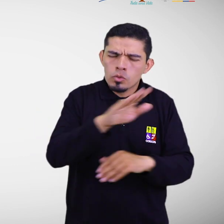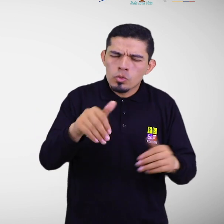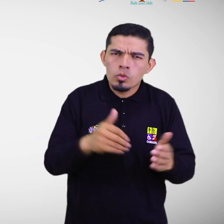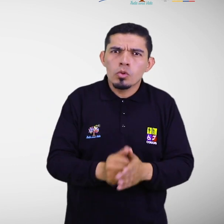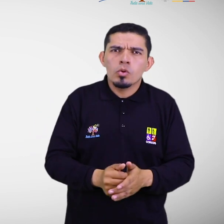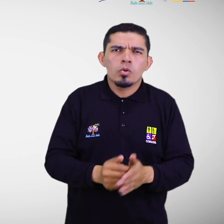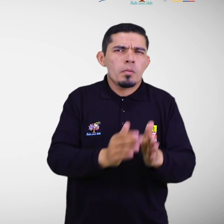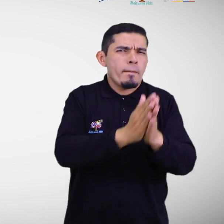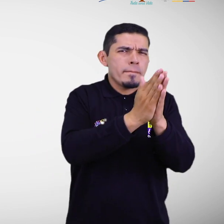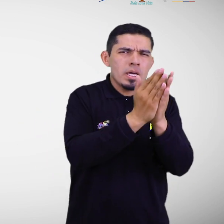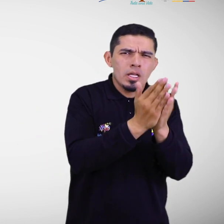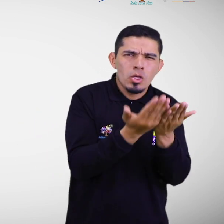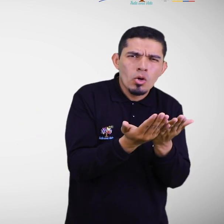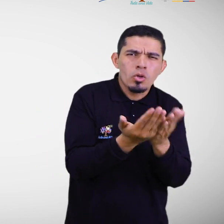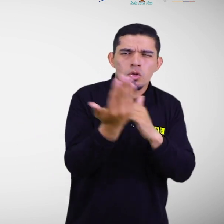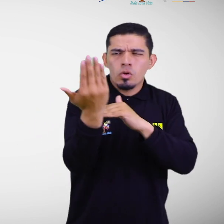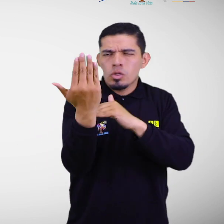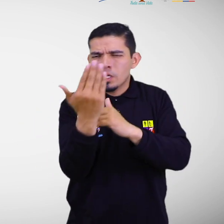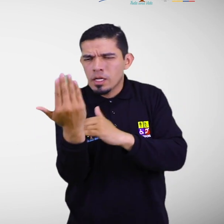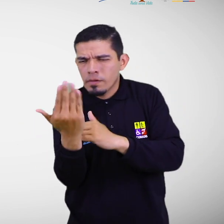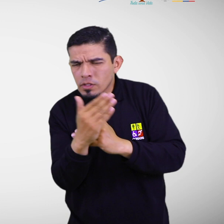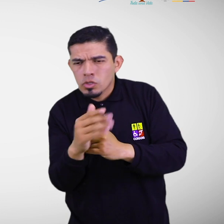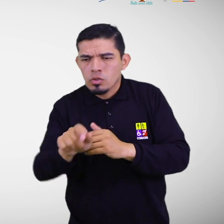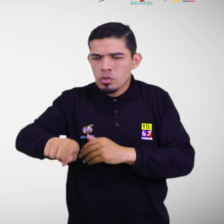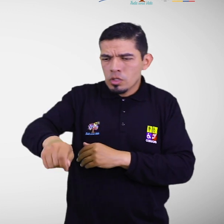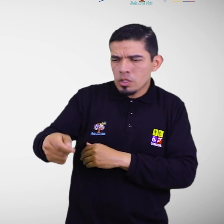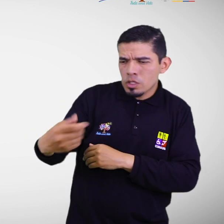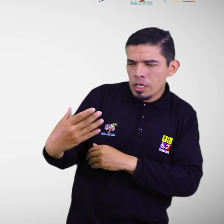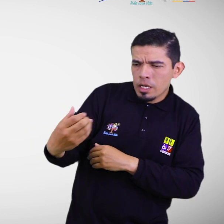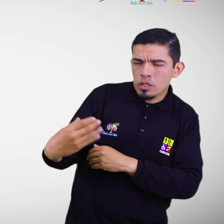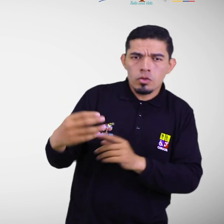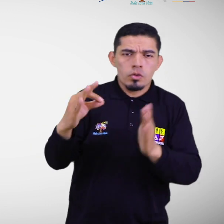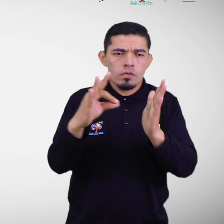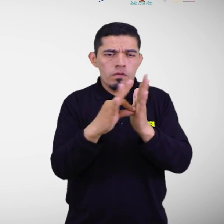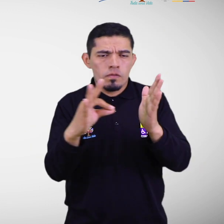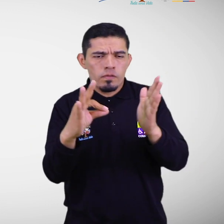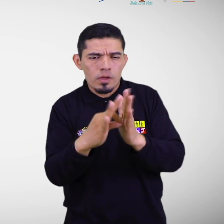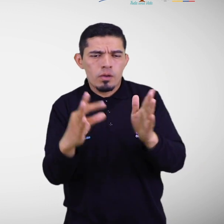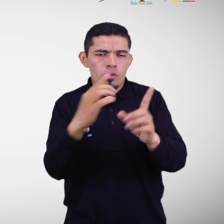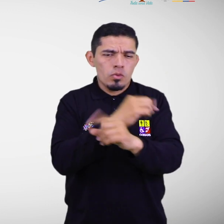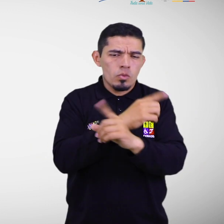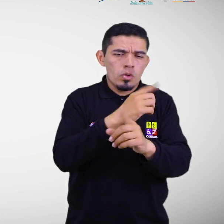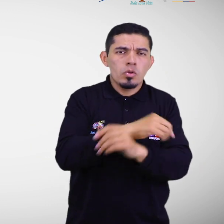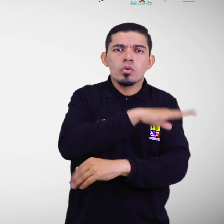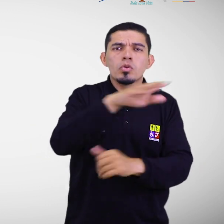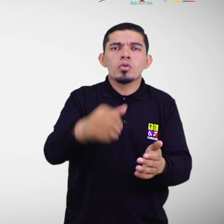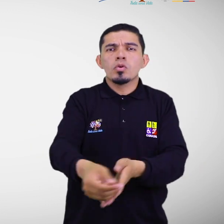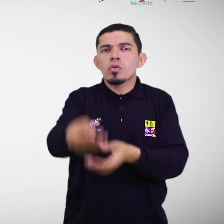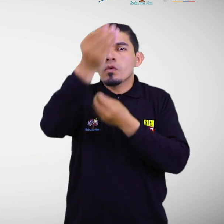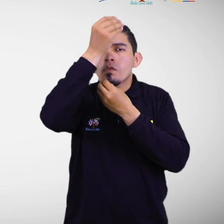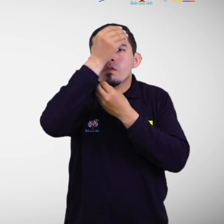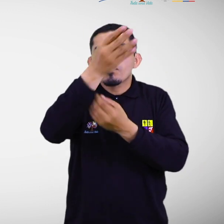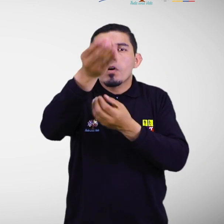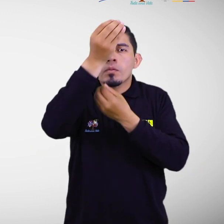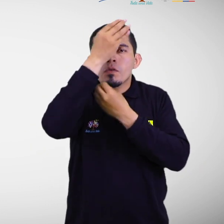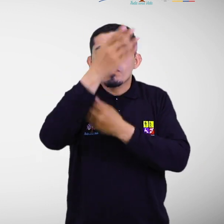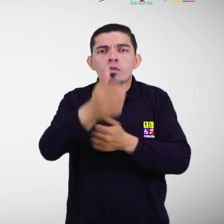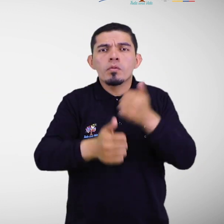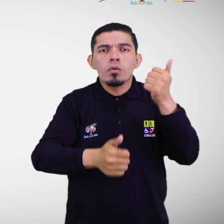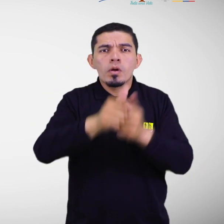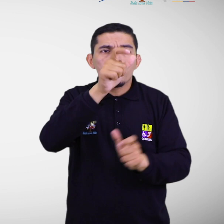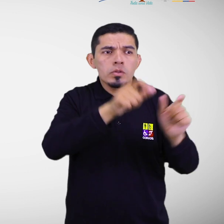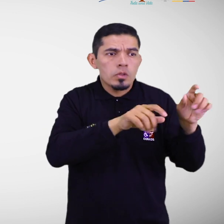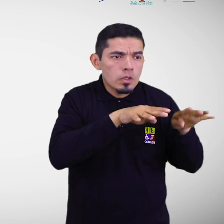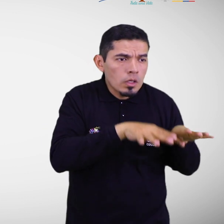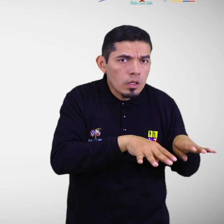medios de comunicación al alcance para que las estrategias de evacuación antes de una emergencia sean probadas y evaluadas y para que en la